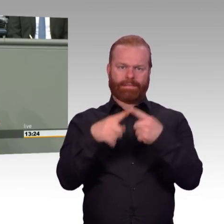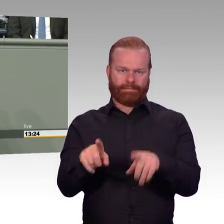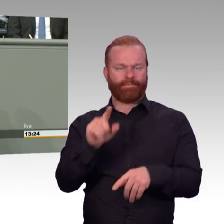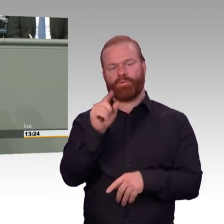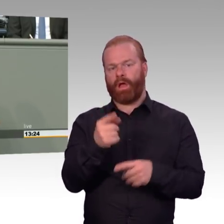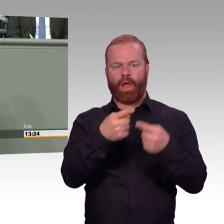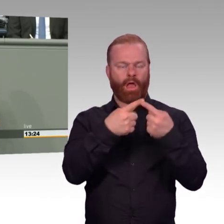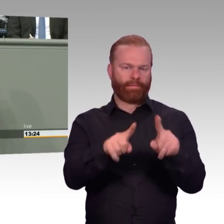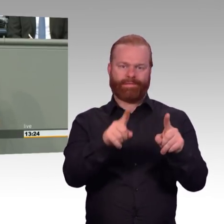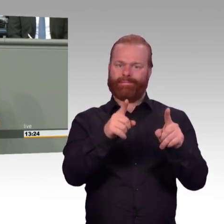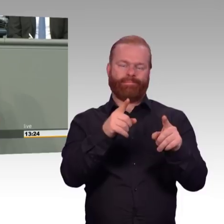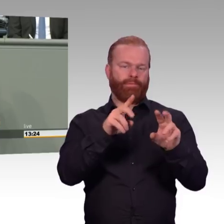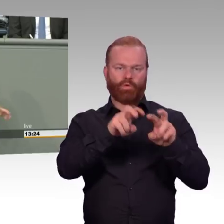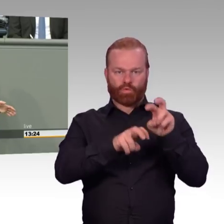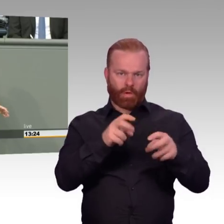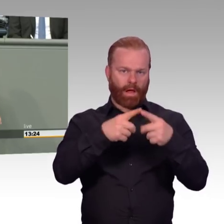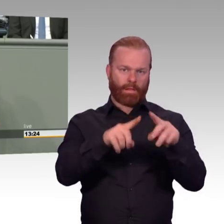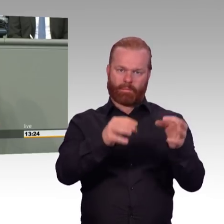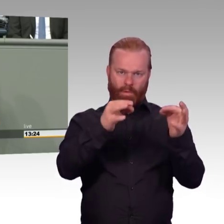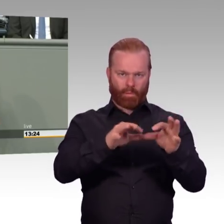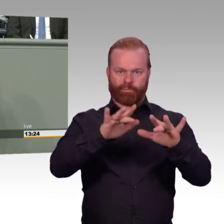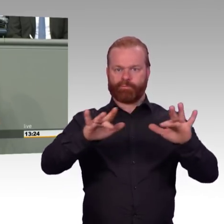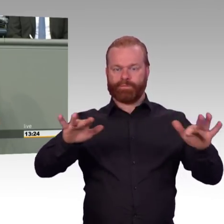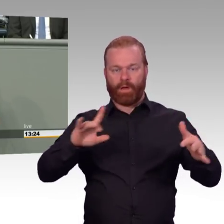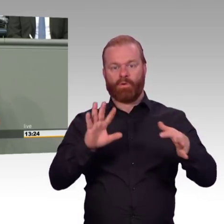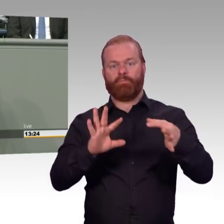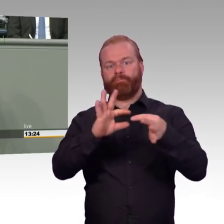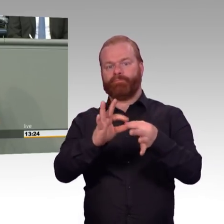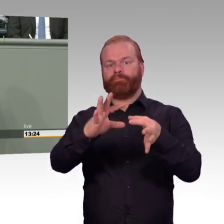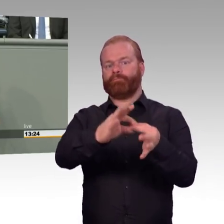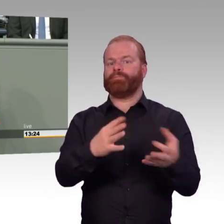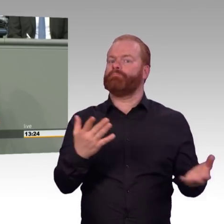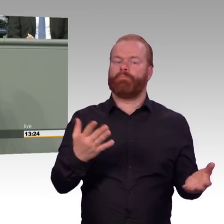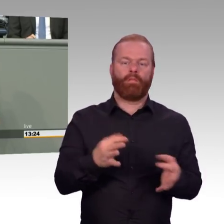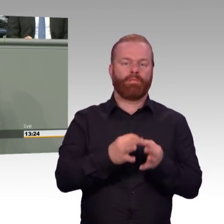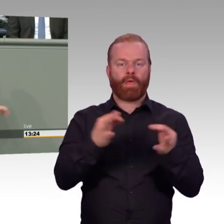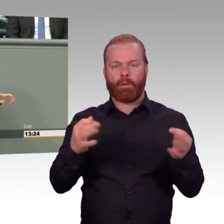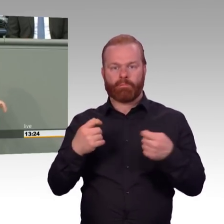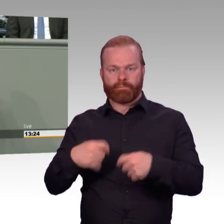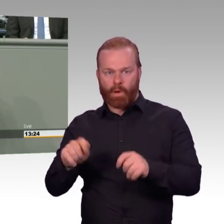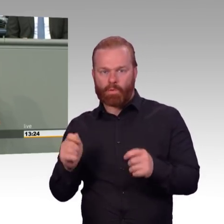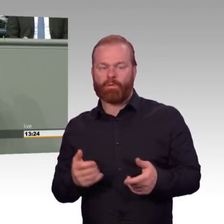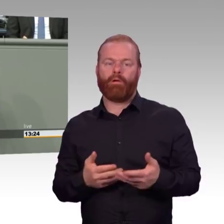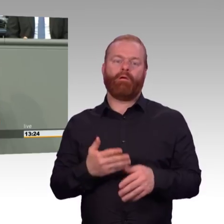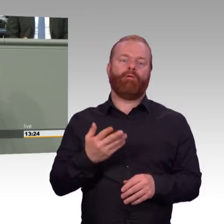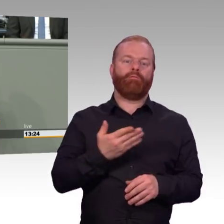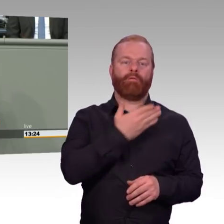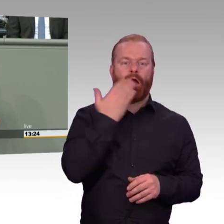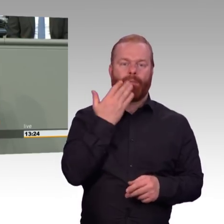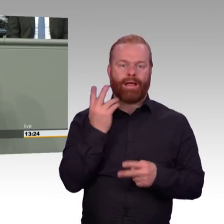muss mit ins Kalkül gezogen werden. Deshalb können solche Regelungen leider nicht in ultima kurzer Zeit erarbeitet